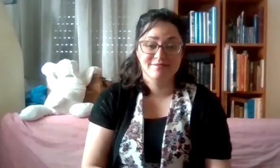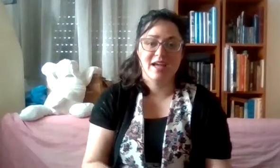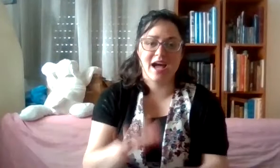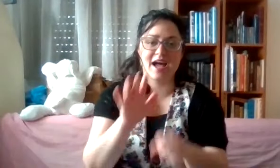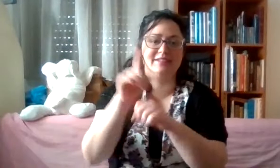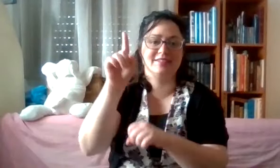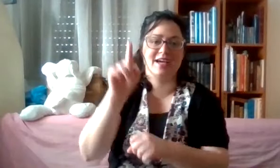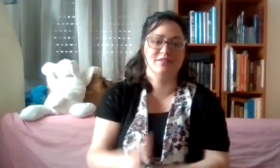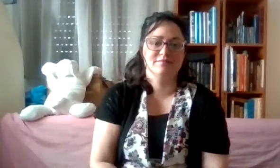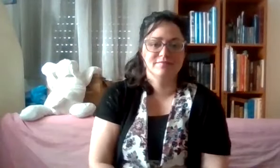אחד עשר?